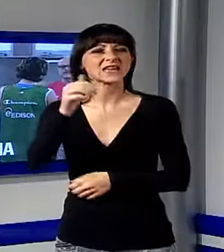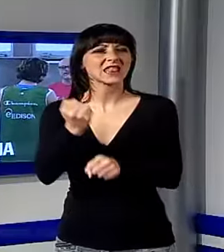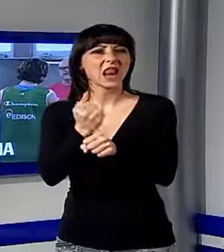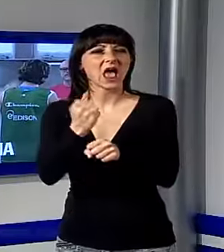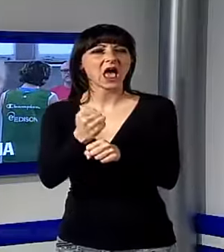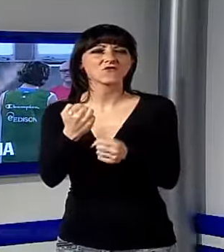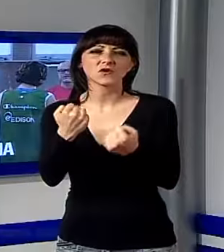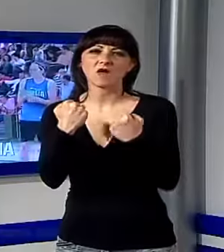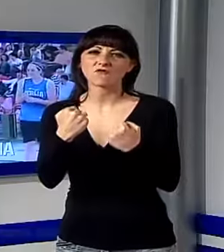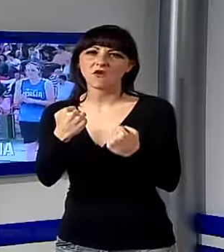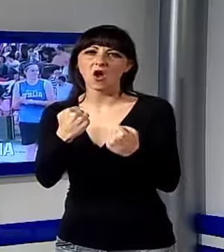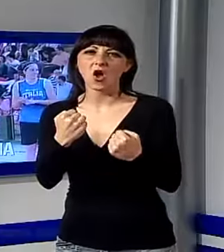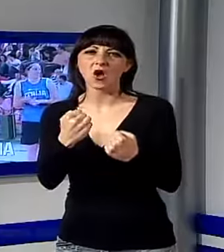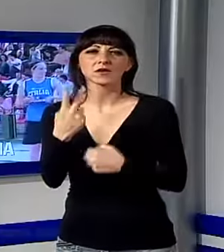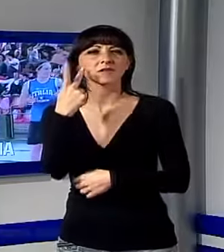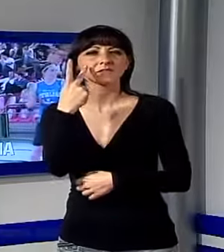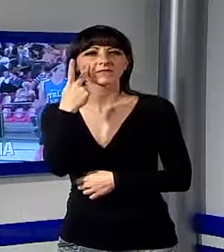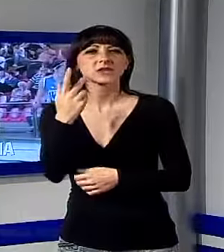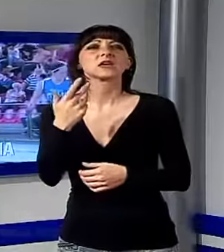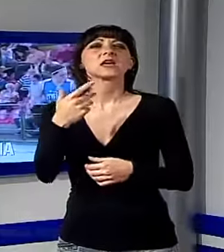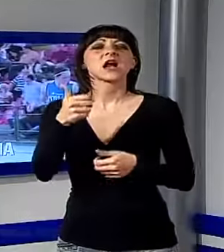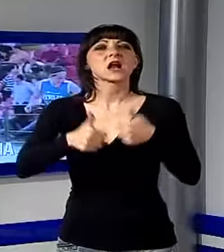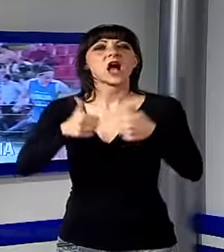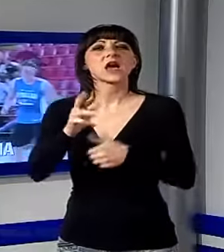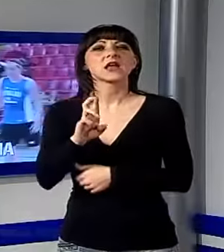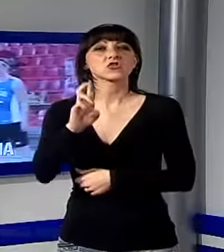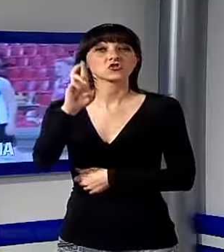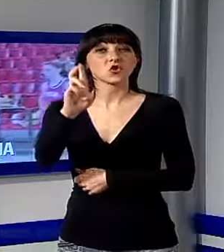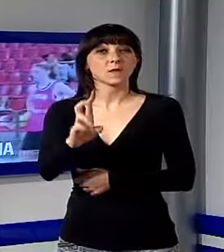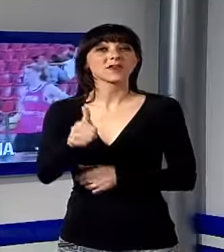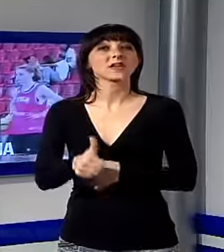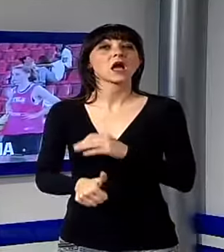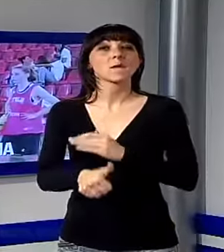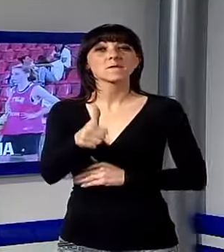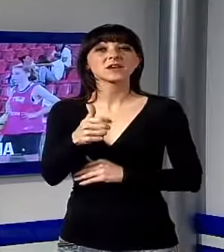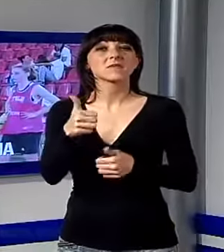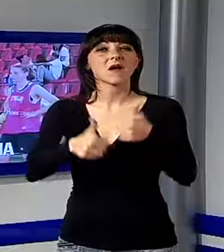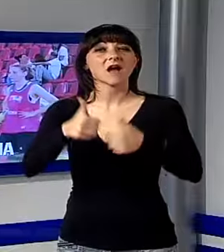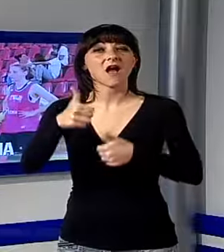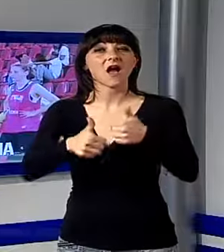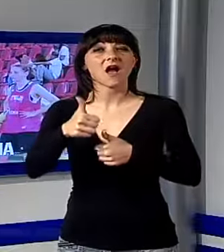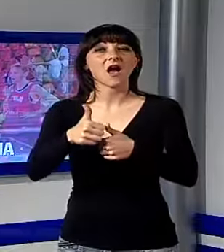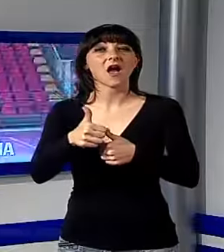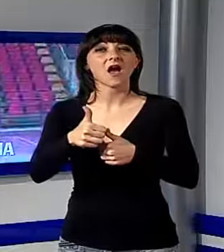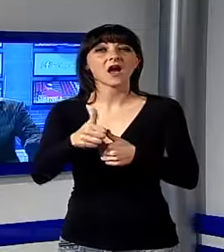tagliata di Lucca in vista della gara di domenica, prima sfida di qualificazione per gli europei.